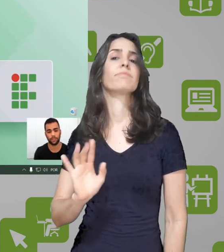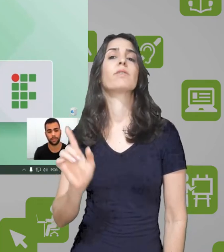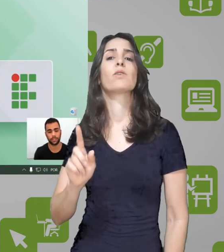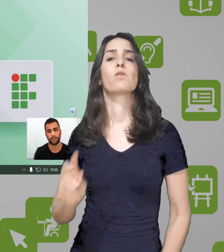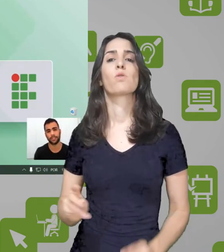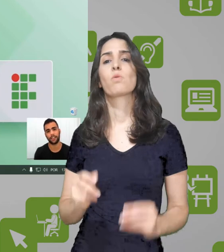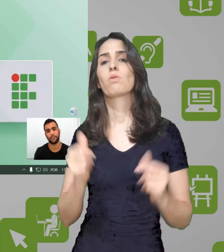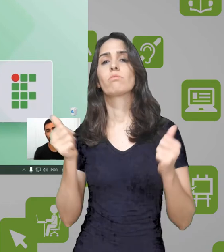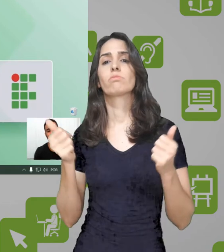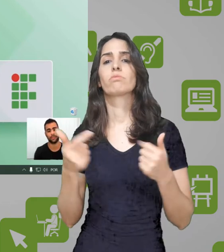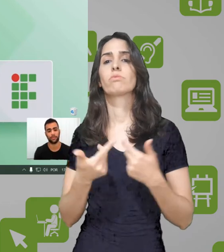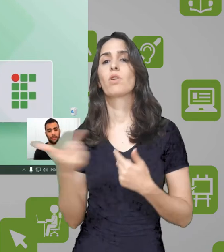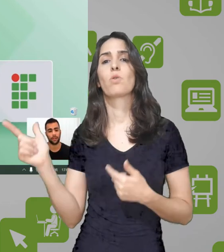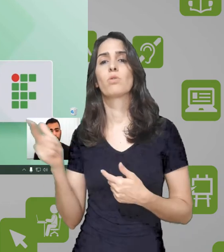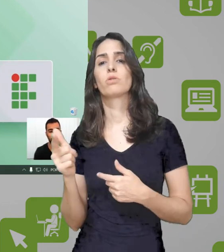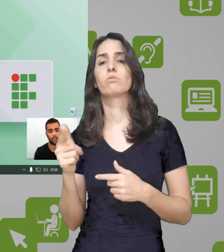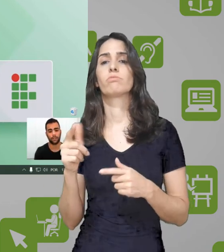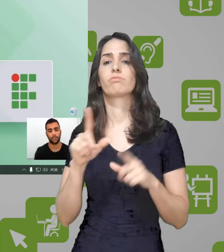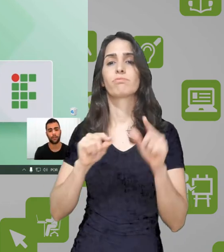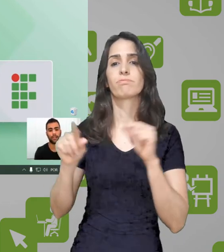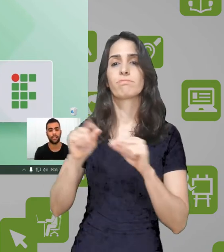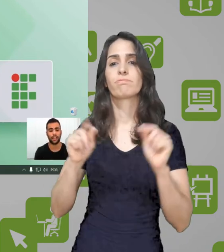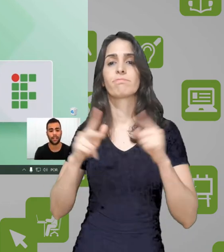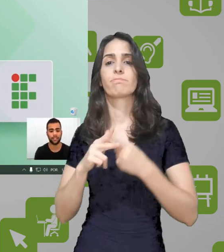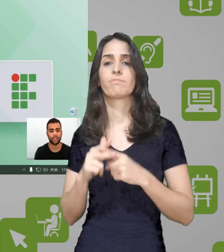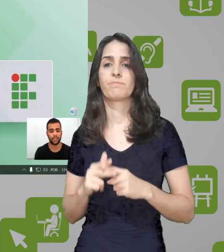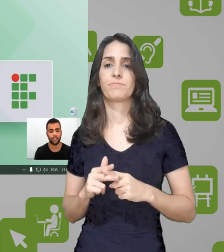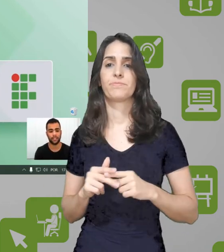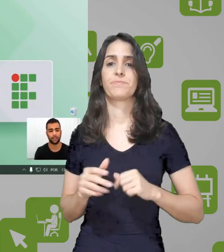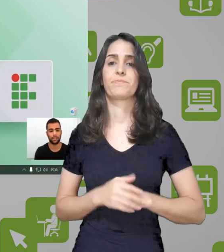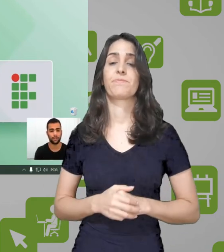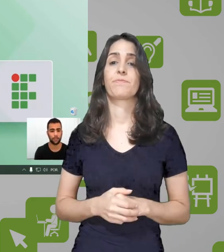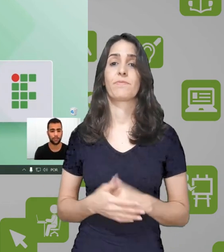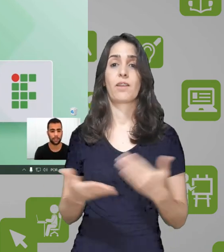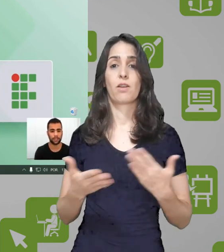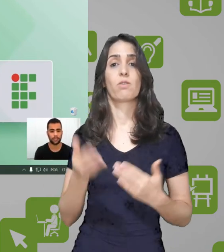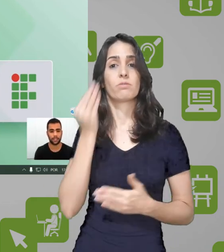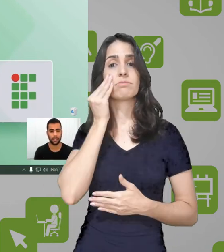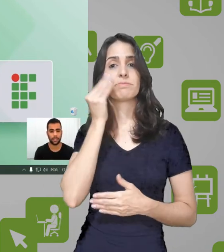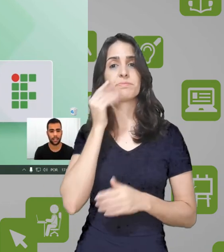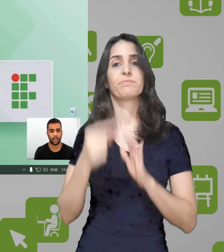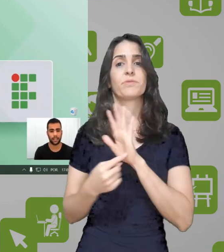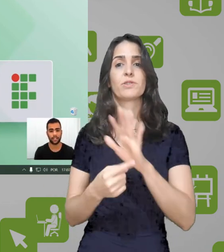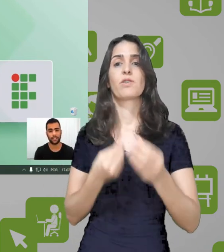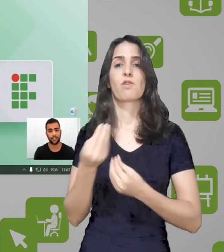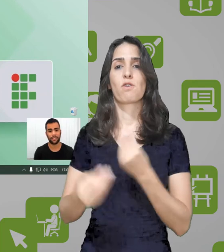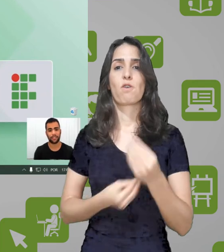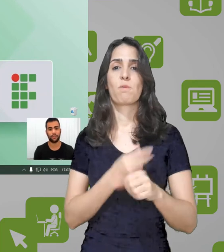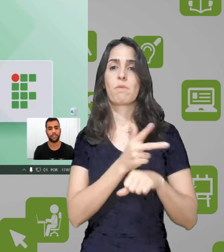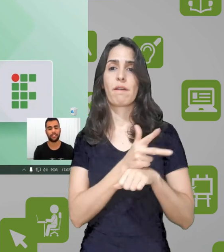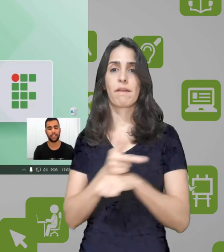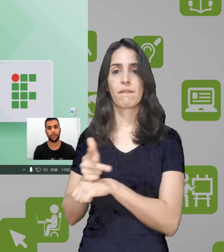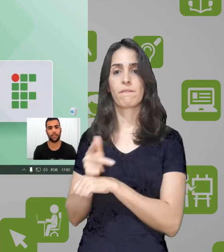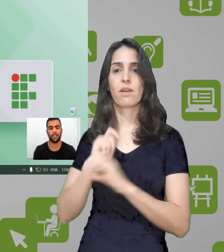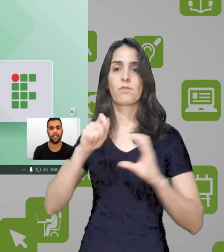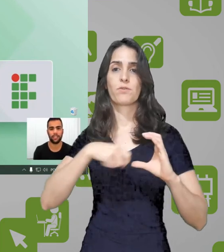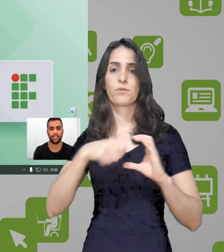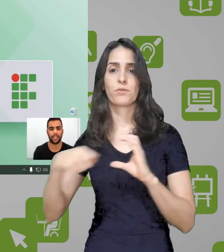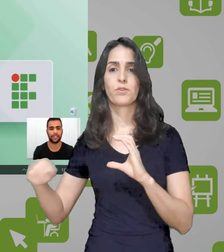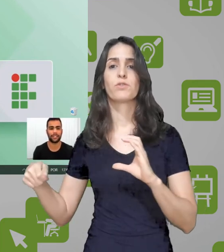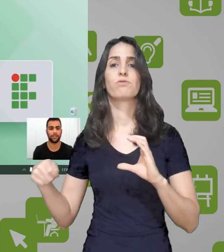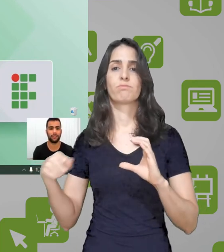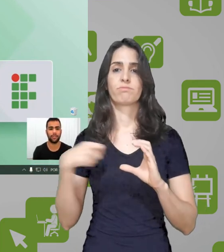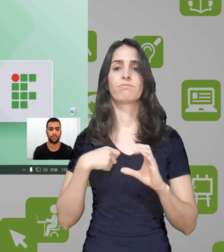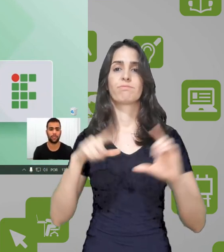dispositivo responsável pela inserção do áudio, uma qualidade e outras opções. A gente vai estar fazendo um exemplo aqui